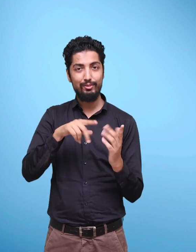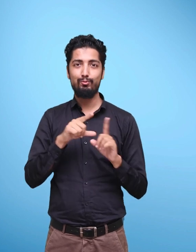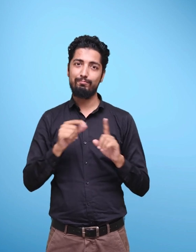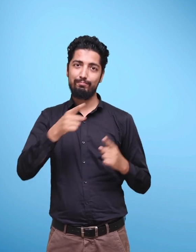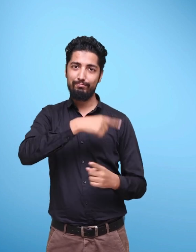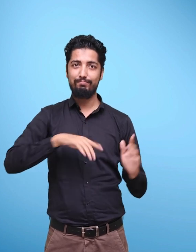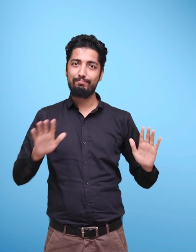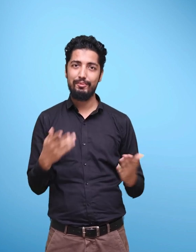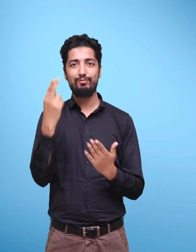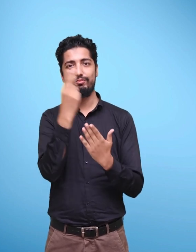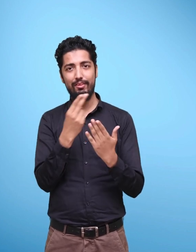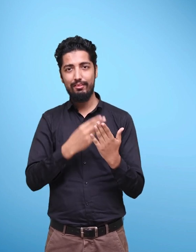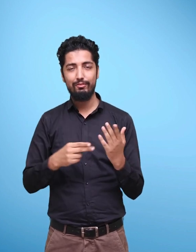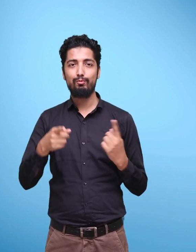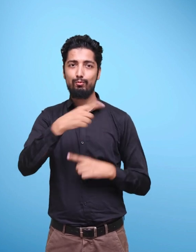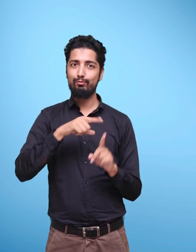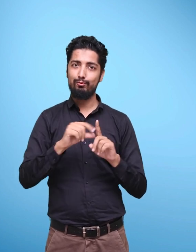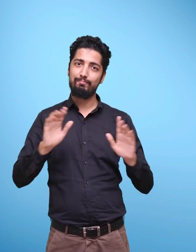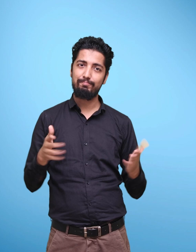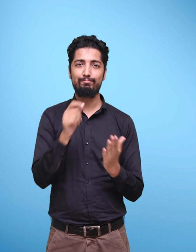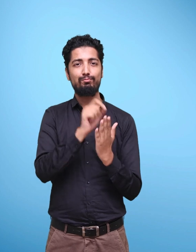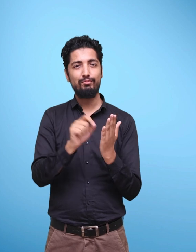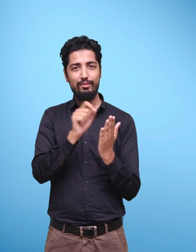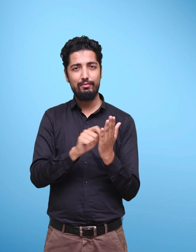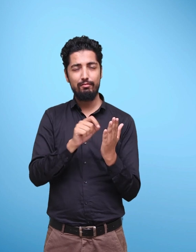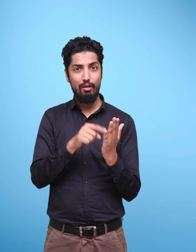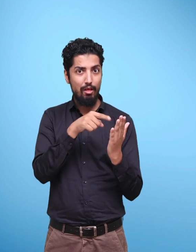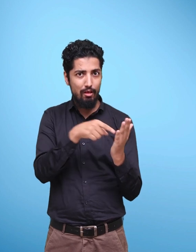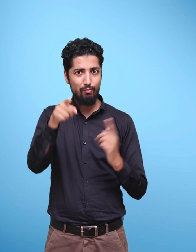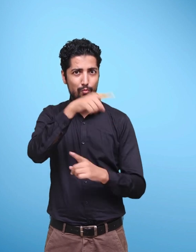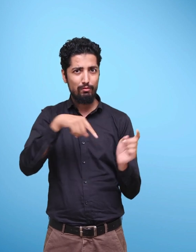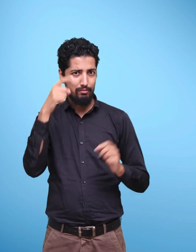विधाडि कि आफड एक their confidence level.